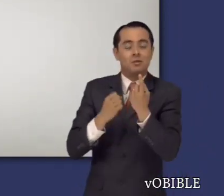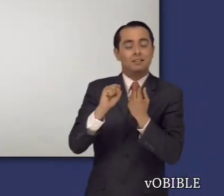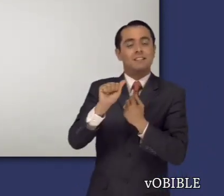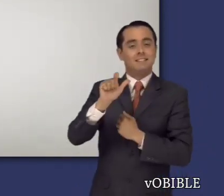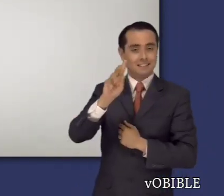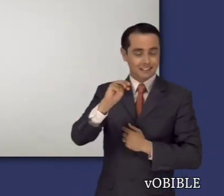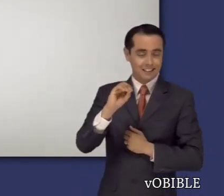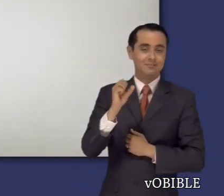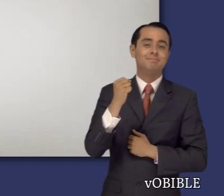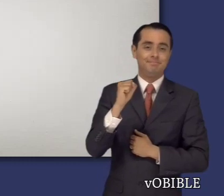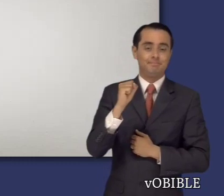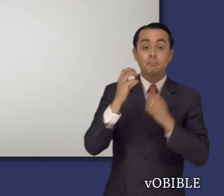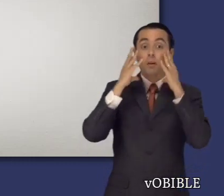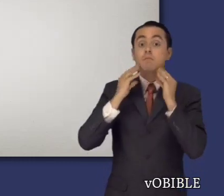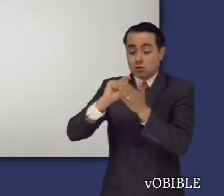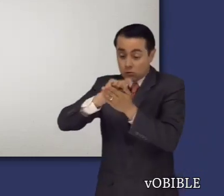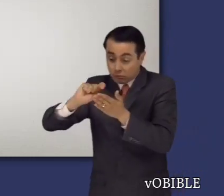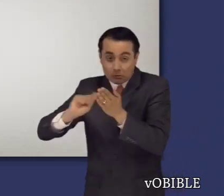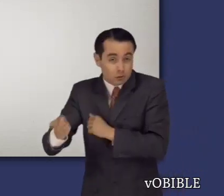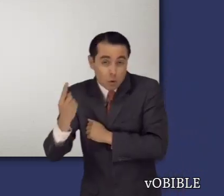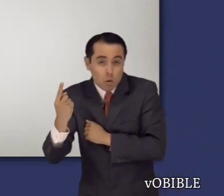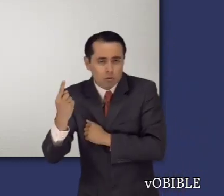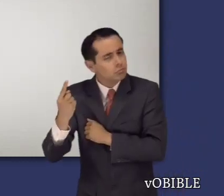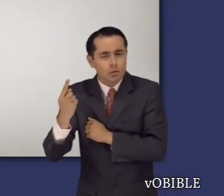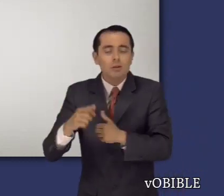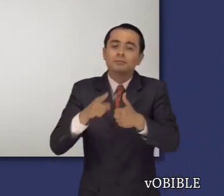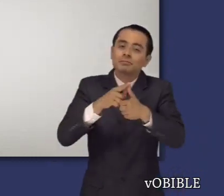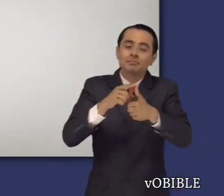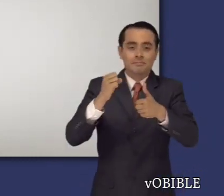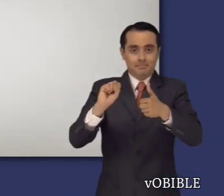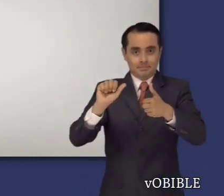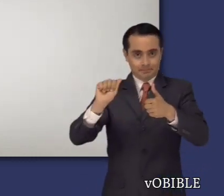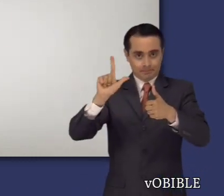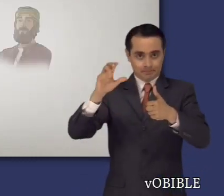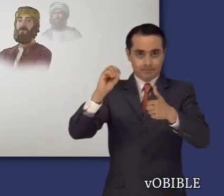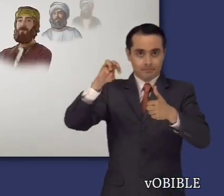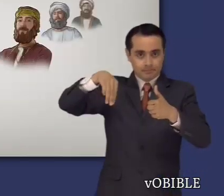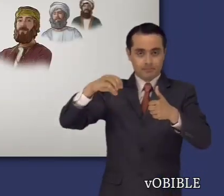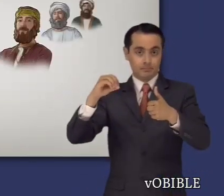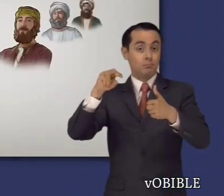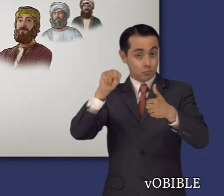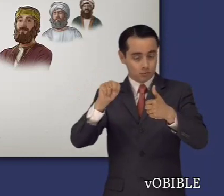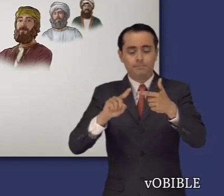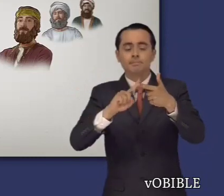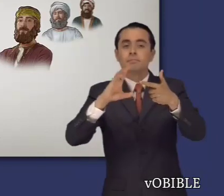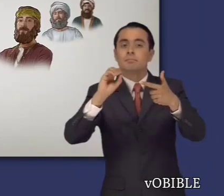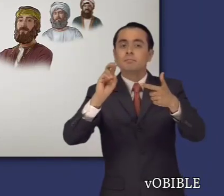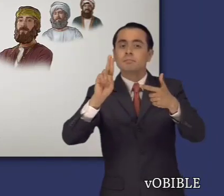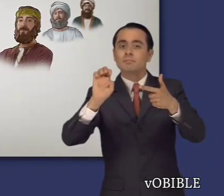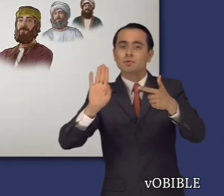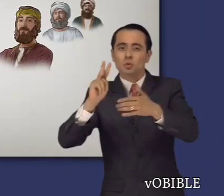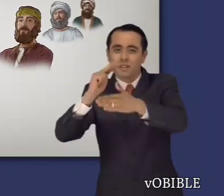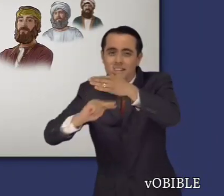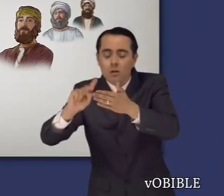Aunque Jehová inspiró a Salomón, a los hijos de Coré, a la casa de Asaf y a otros hombres a escribir estas emotivas expresiones de